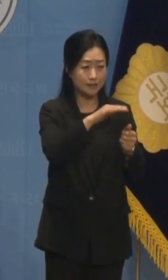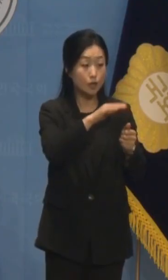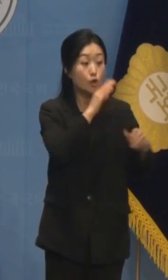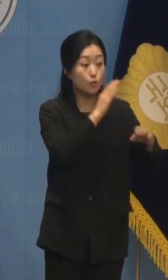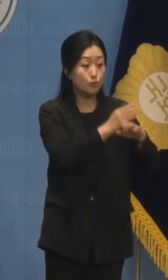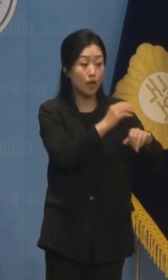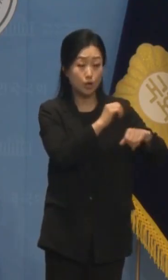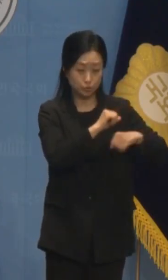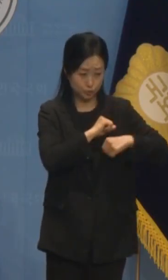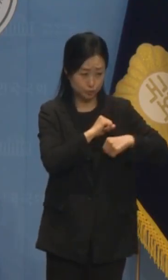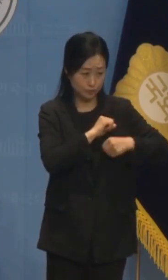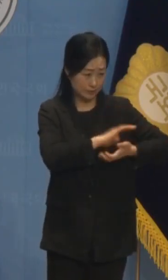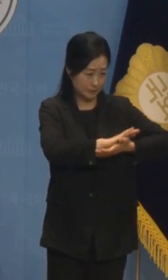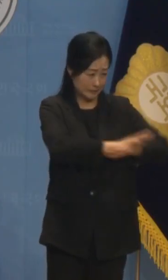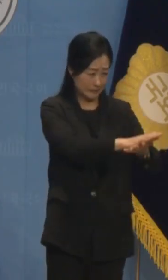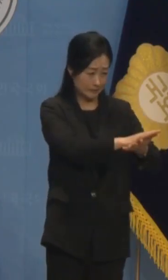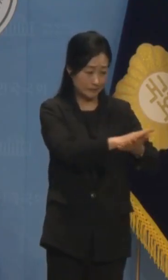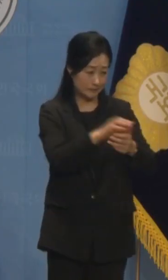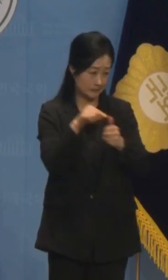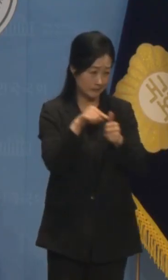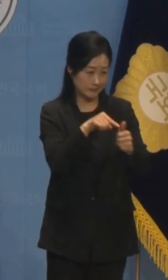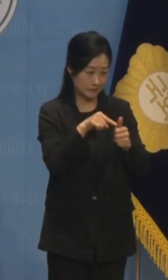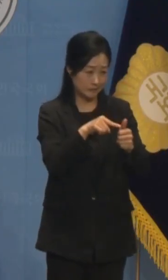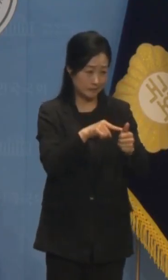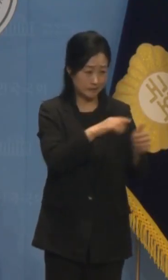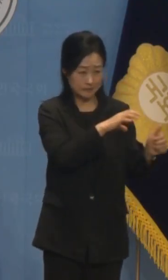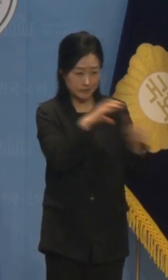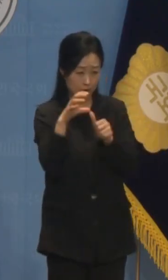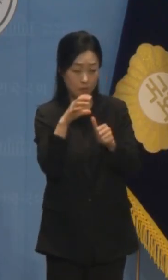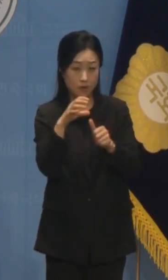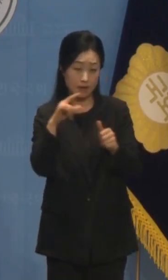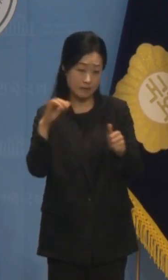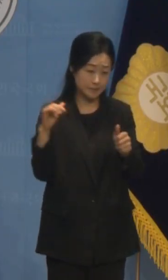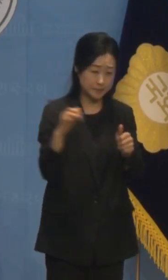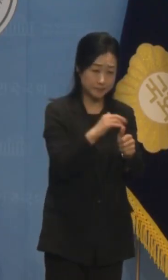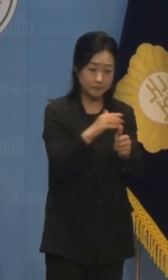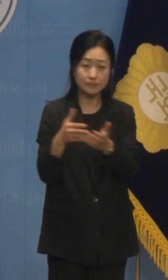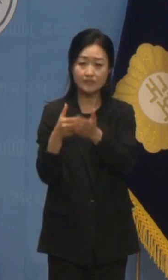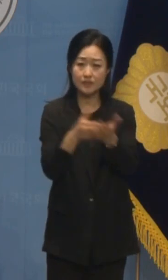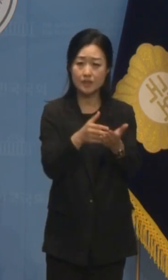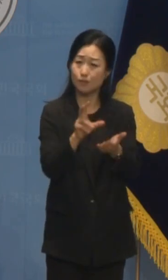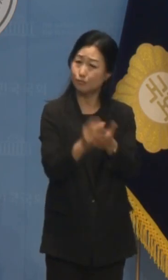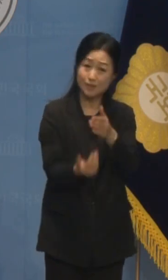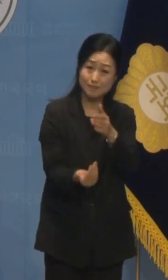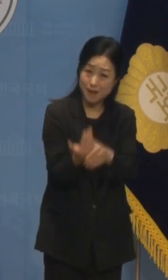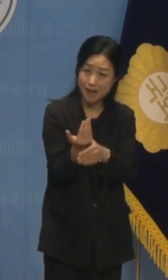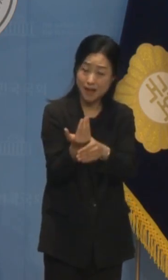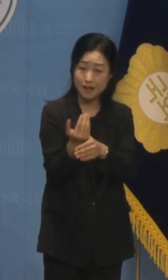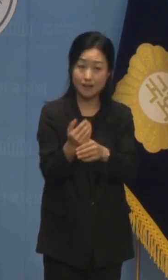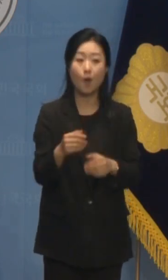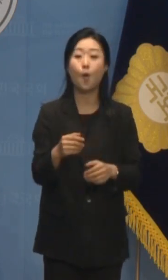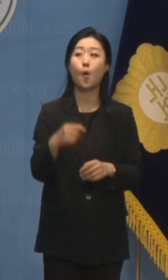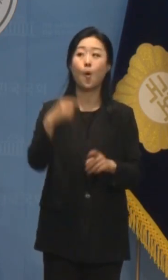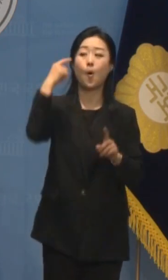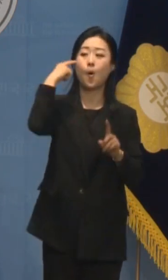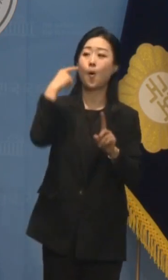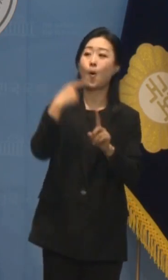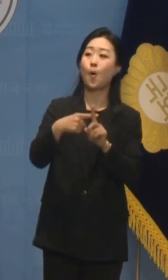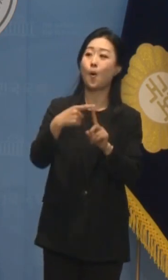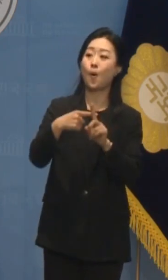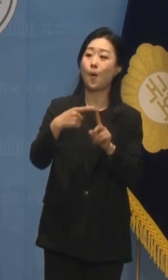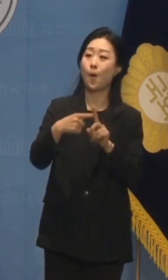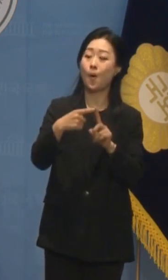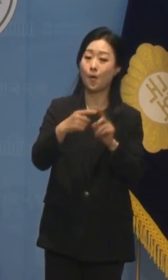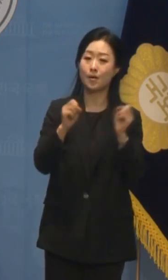북한군을 괴밀시키고 심리전에 써먹자고 제안하고 이에 긍정적으로 답을 합니다.